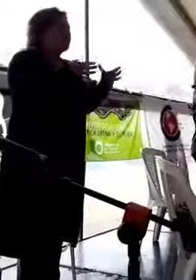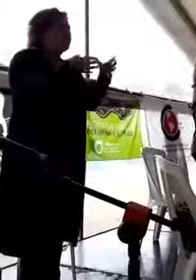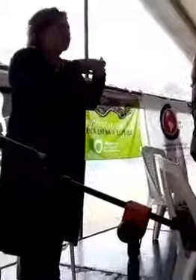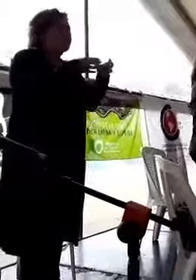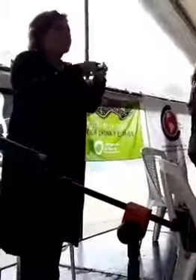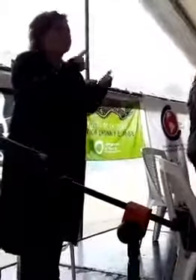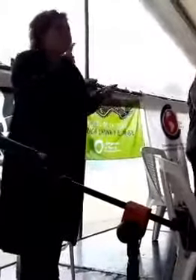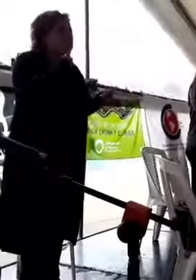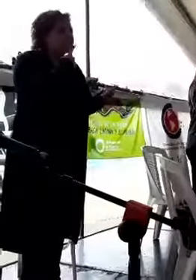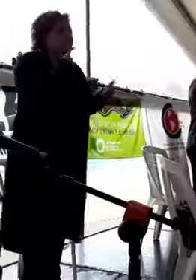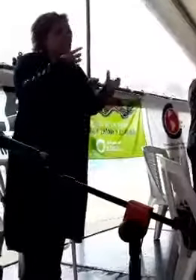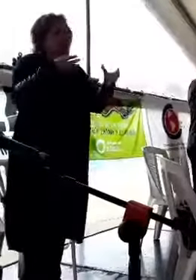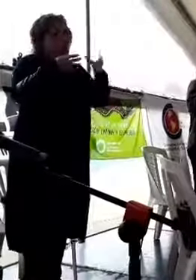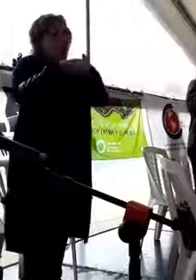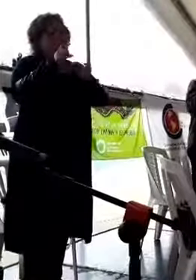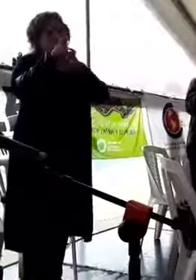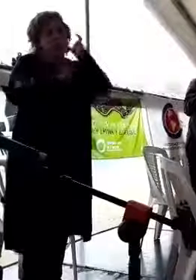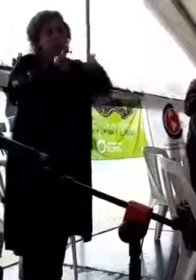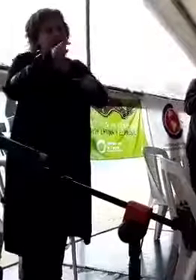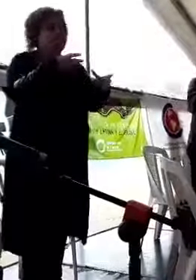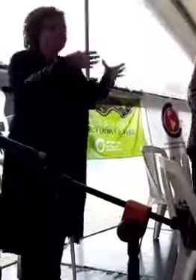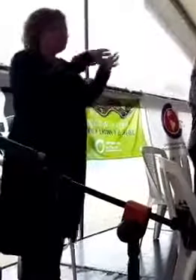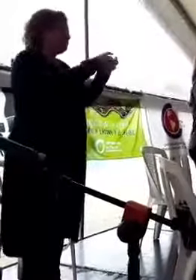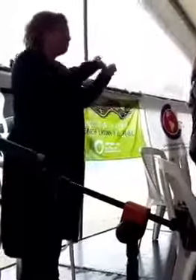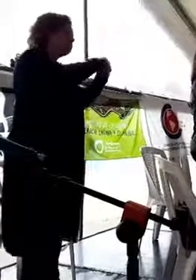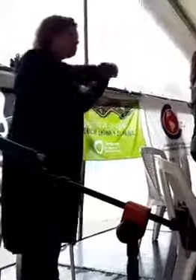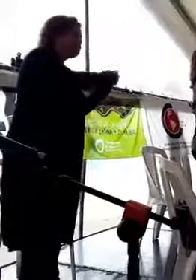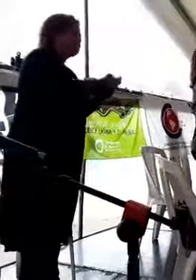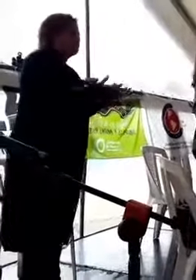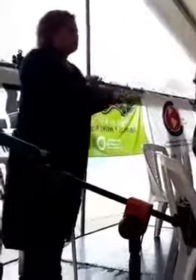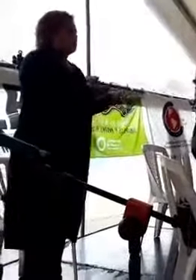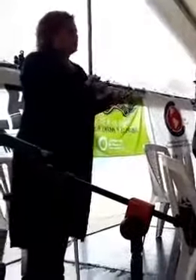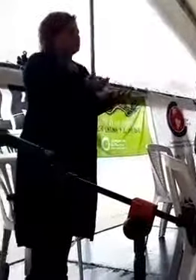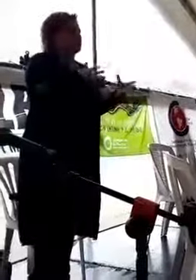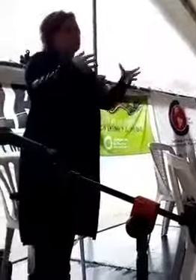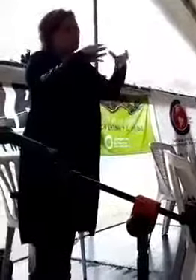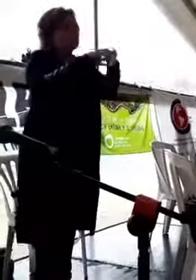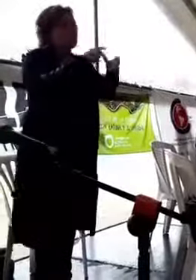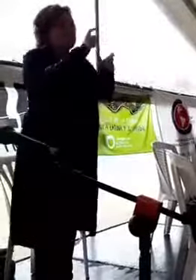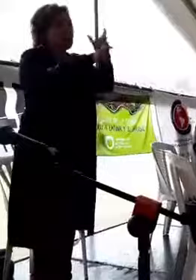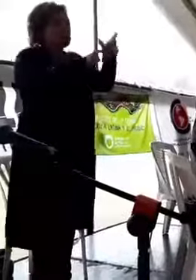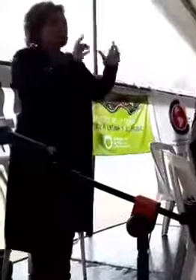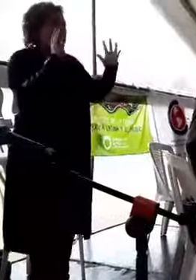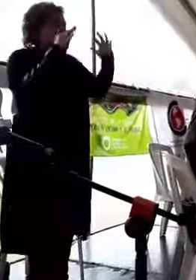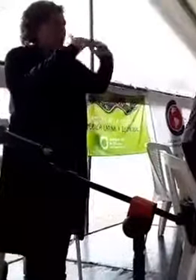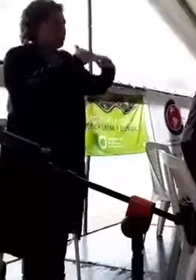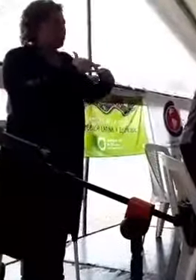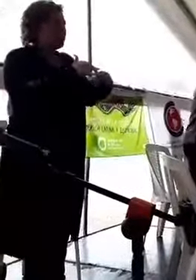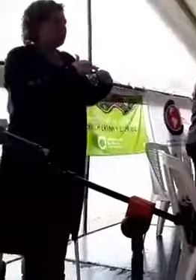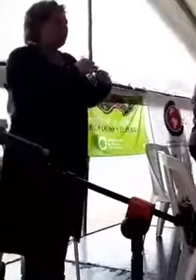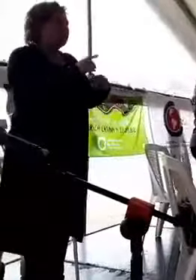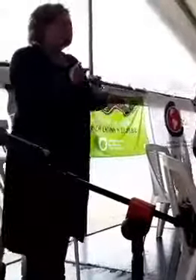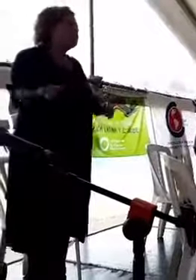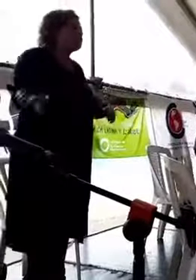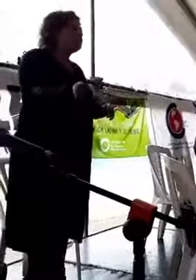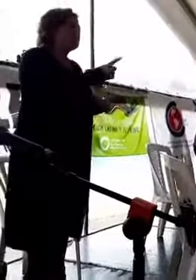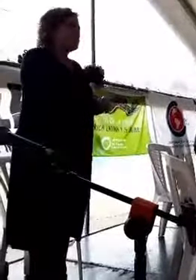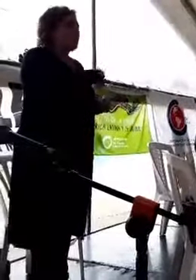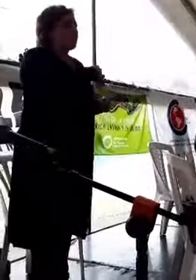políticos, movimentos sociais, movimentos sindicales, movimentos populares de todos os